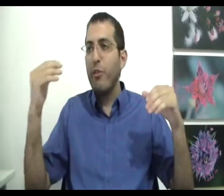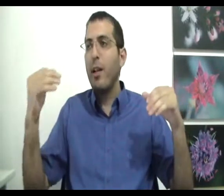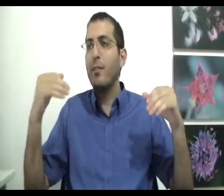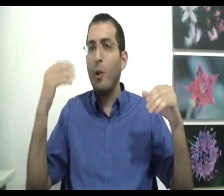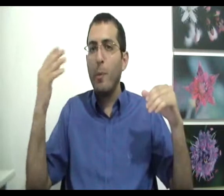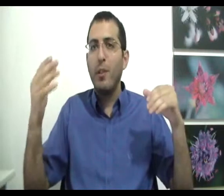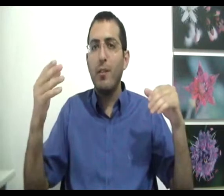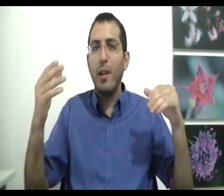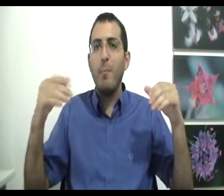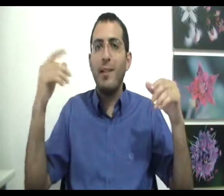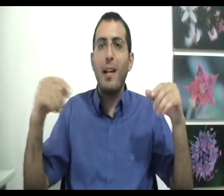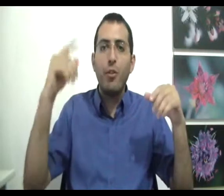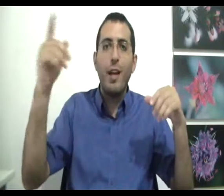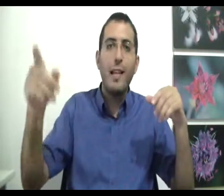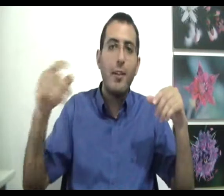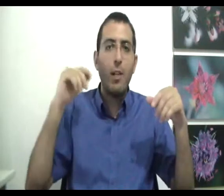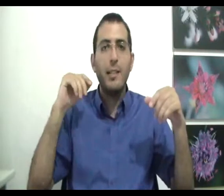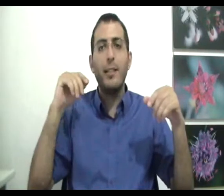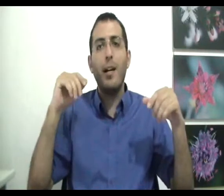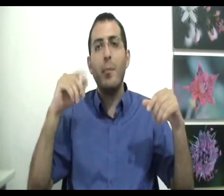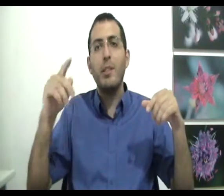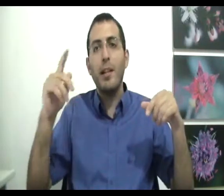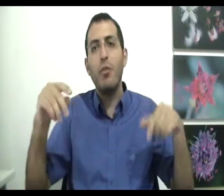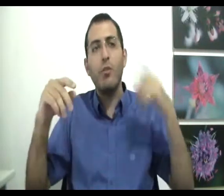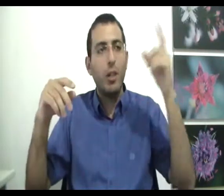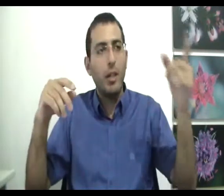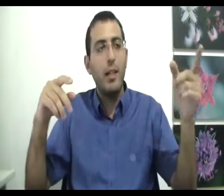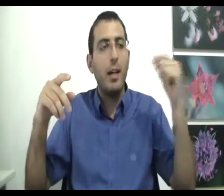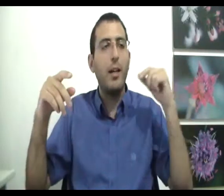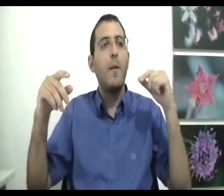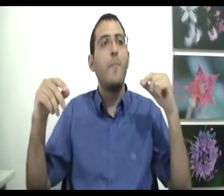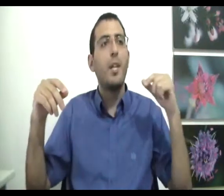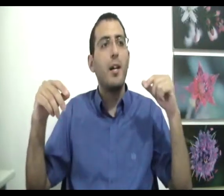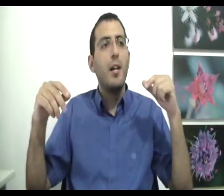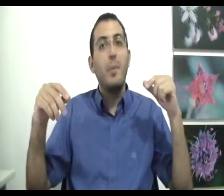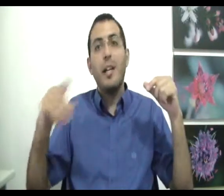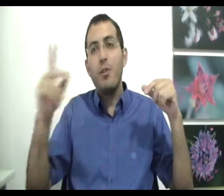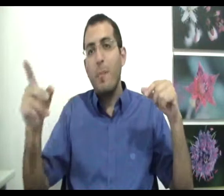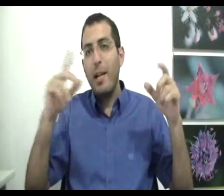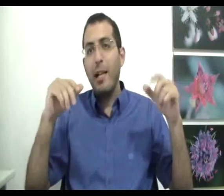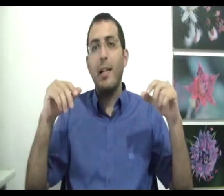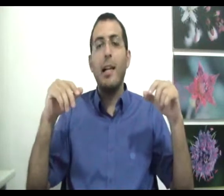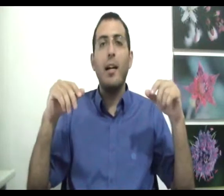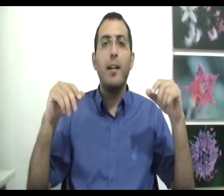שלך תלוי ביותר דברים, בתנאי שהילד שלי יעשה ככה, בתנאי שהשתי יגיד לי ככה, בתנאי שהבעלי יגיד לי ככה,